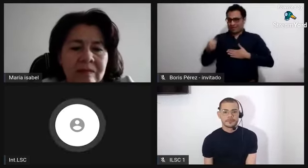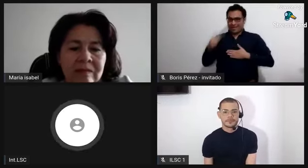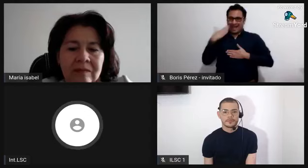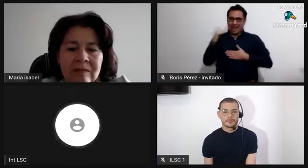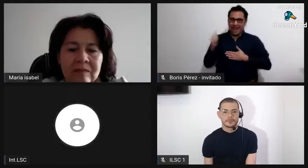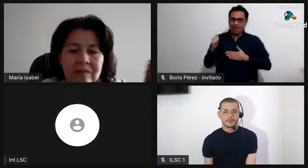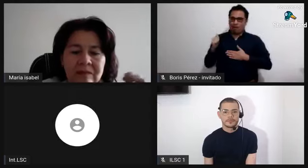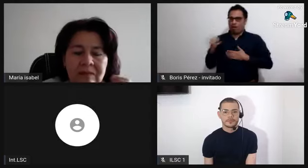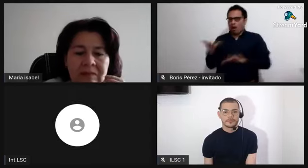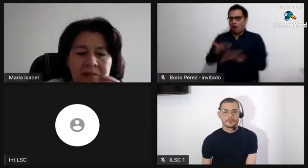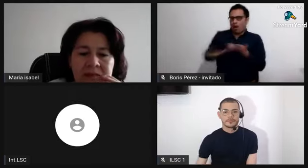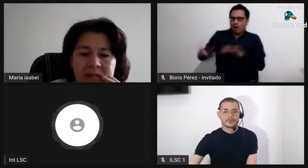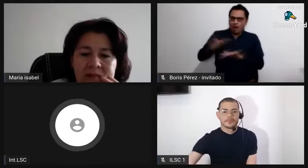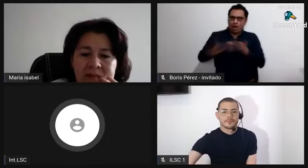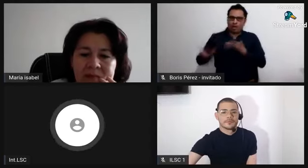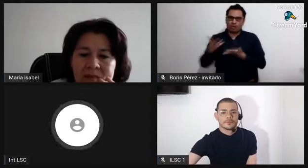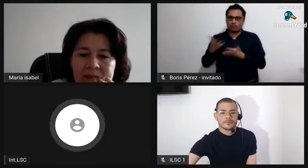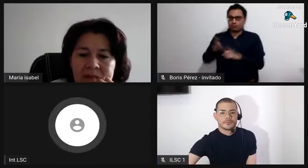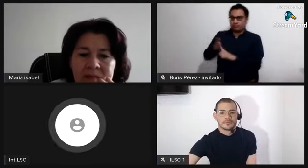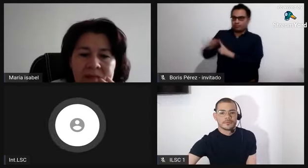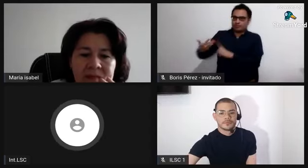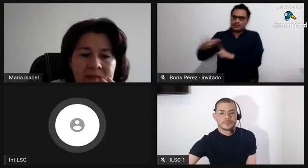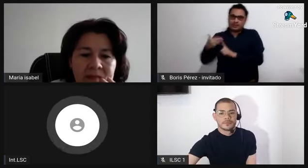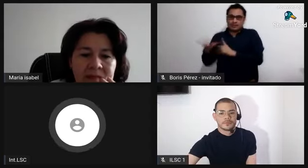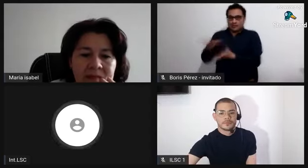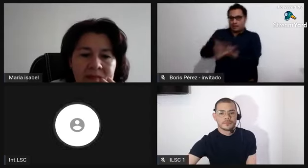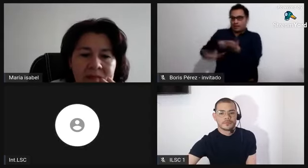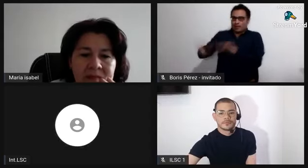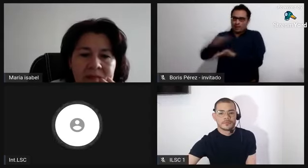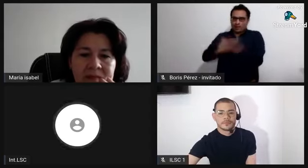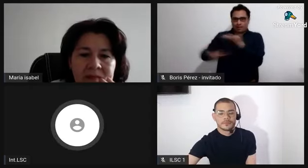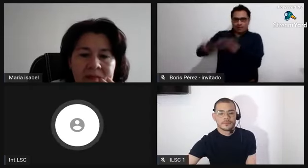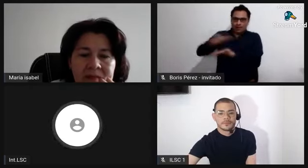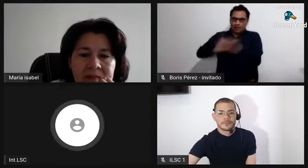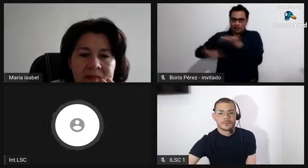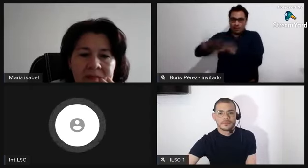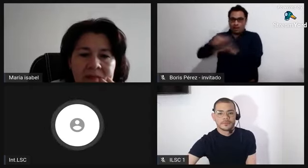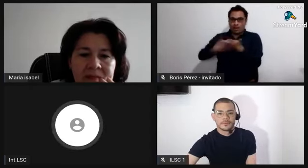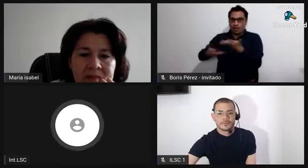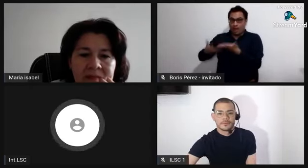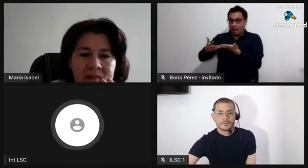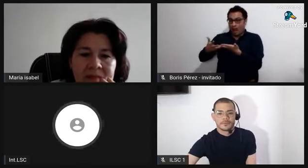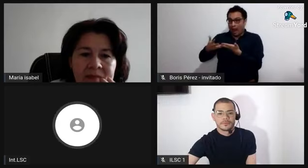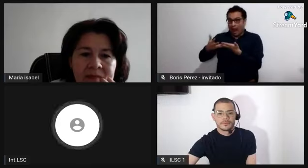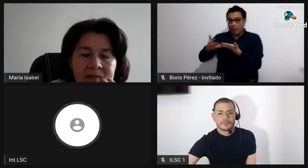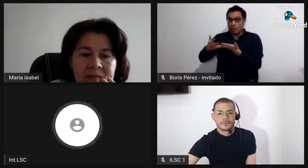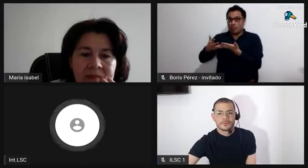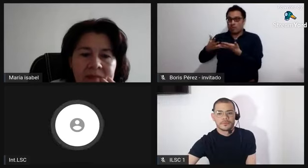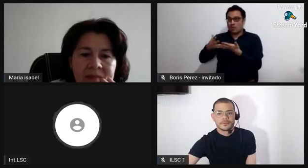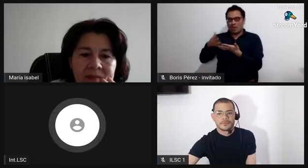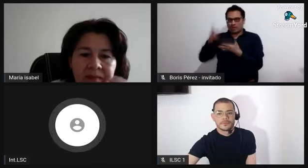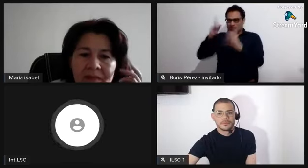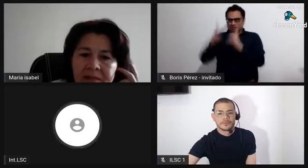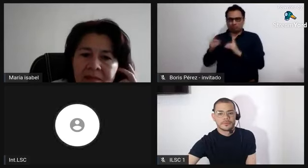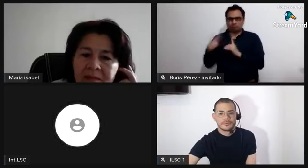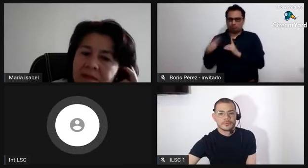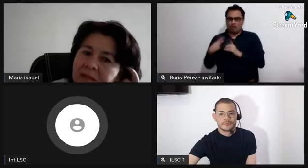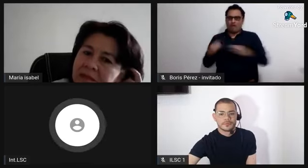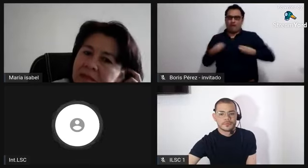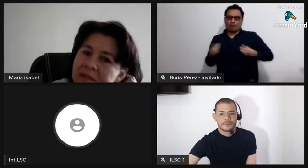si un amo podía tener una relación de pronto